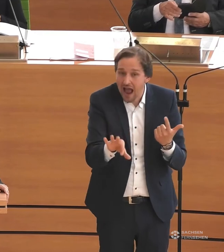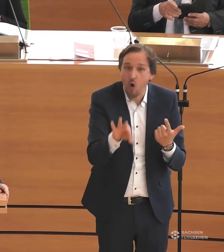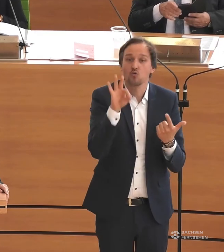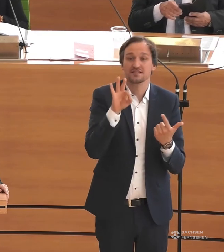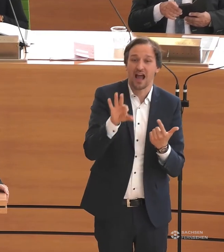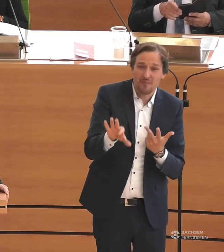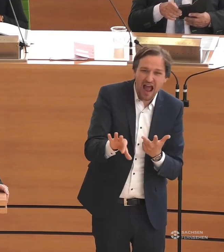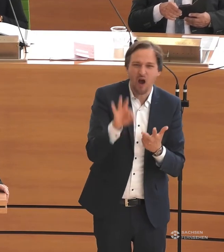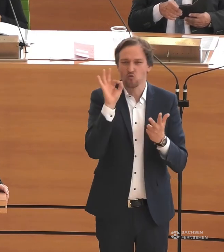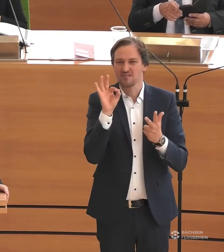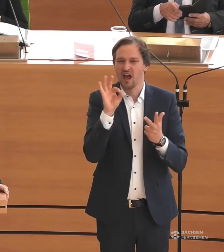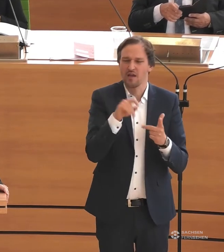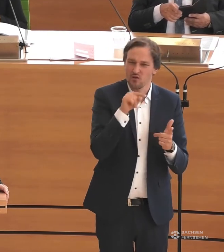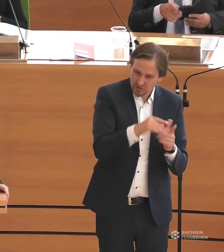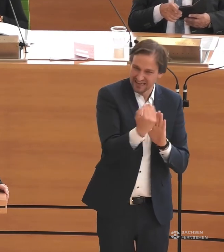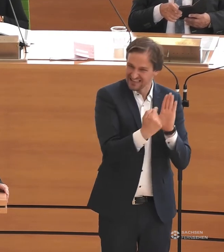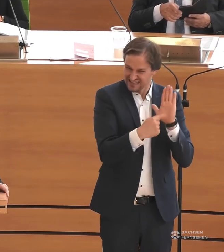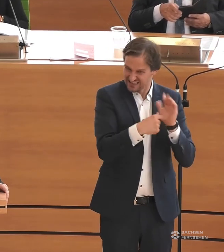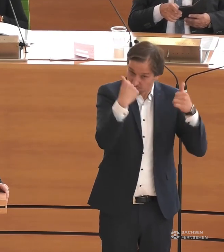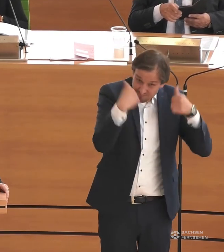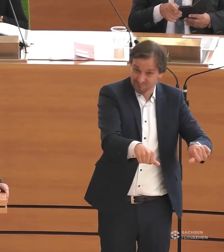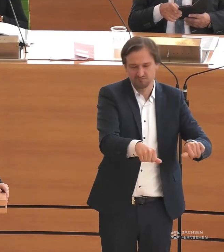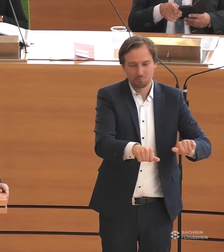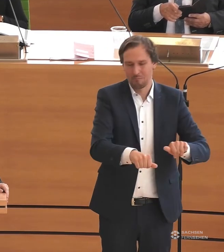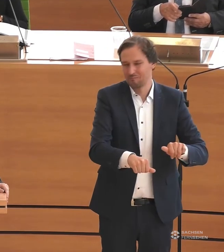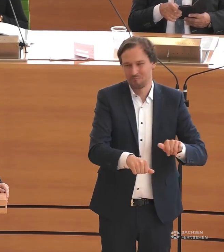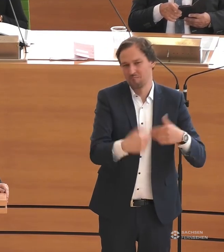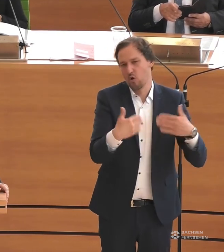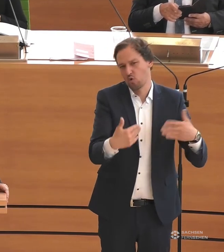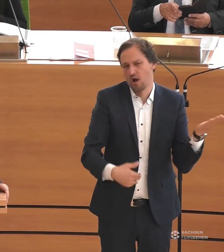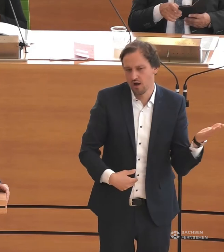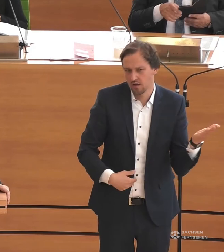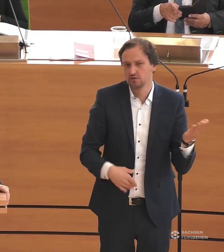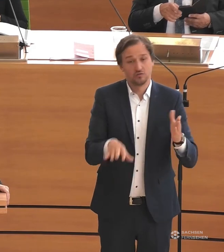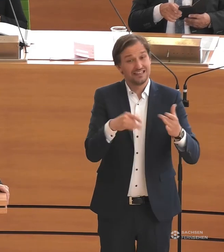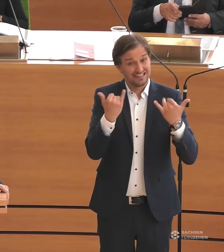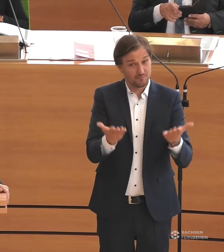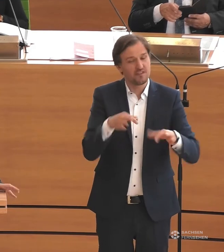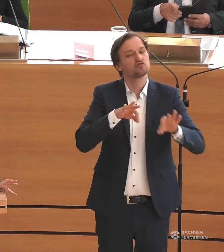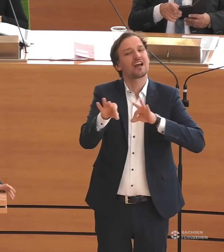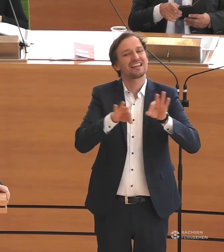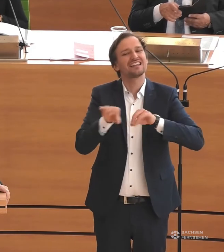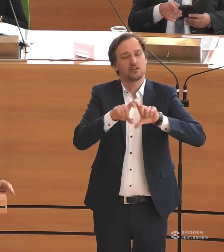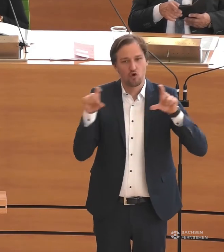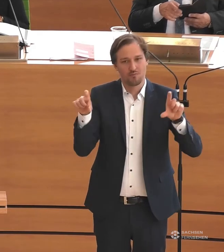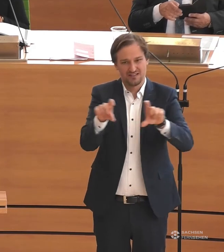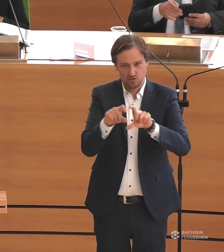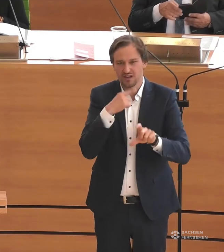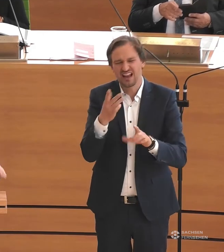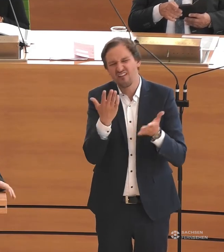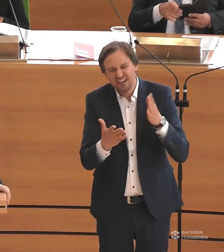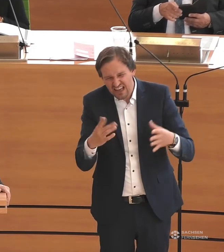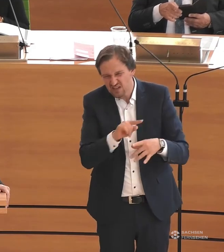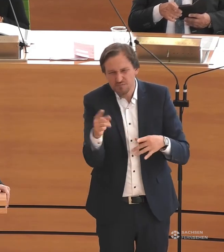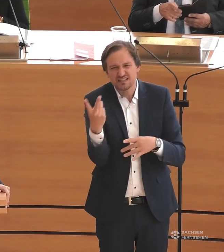es an Verbindlichkeit mangelt in diesem Gesetz. Und die eingesetzte Strategiekommission, die hat dann gesagt, ja, vielleicht schaffen wir was bis 2030.